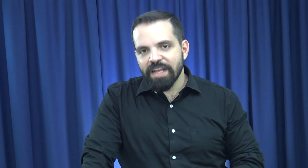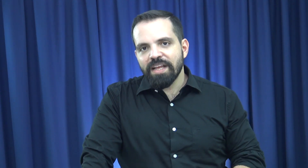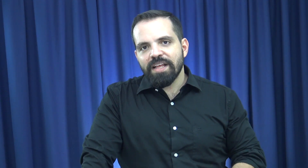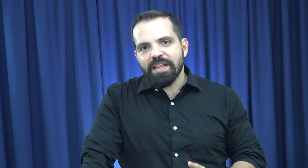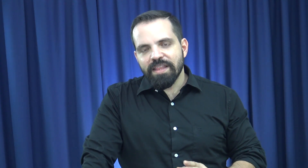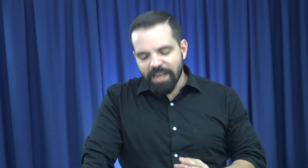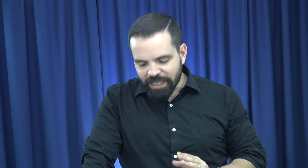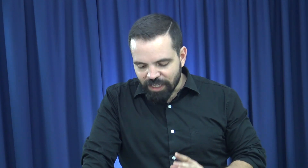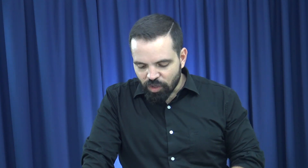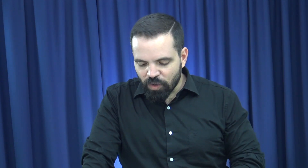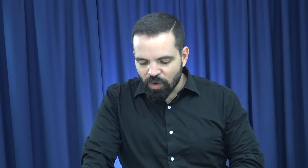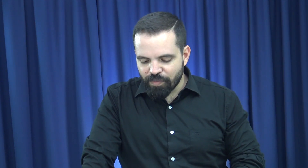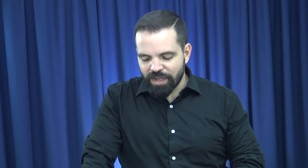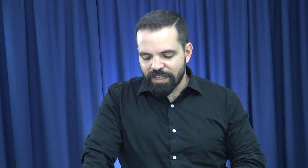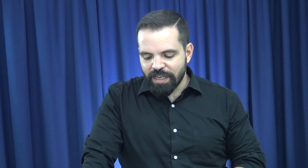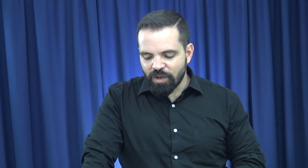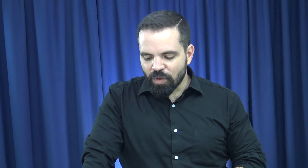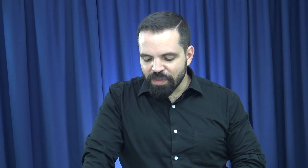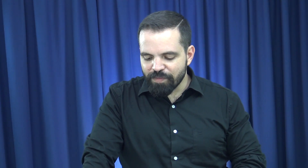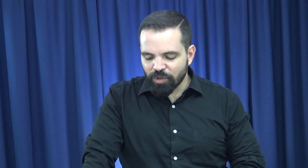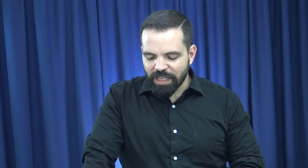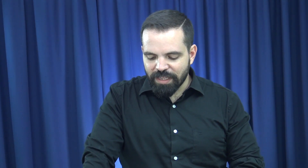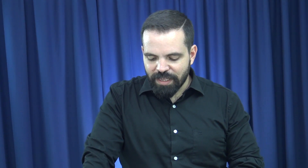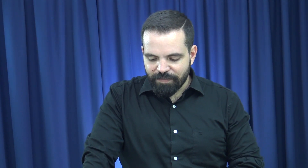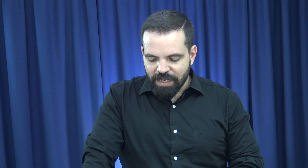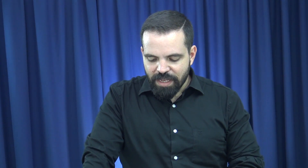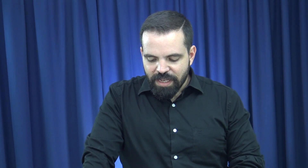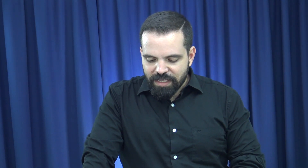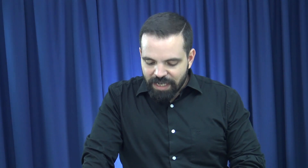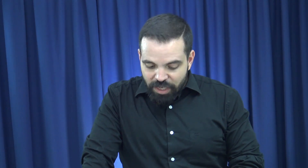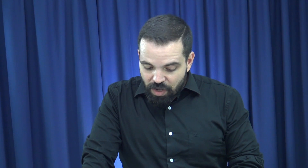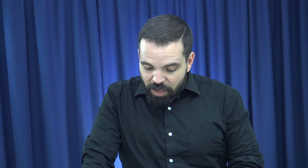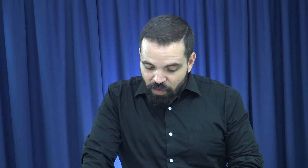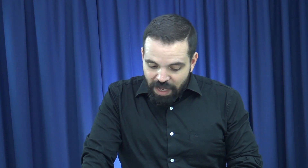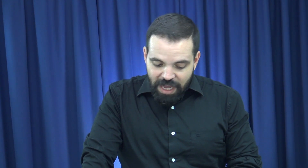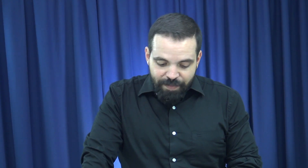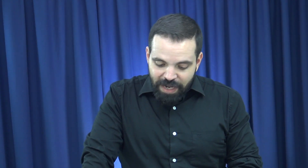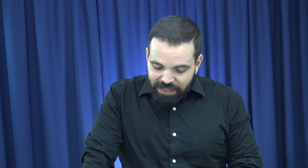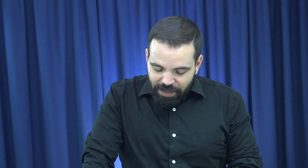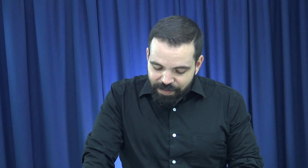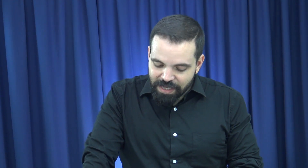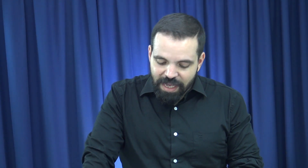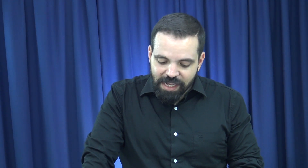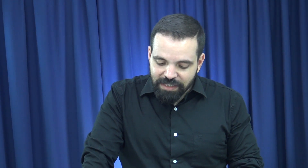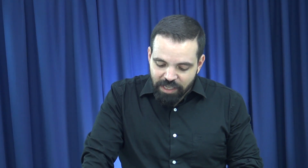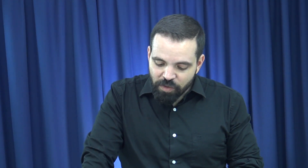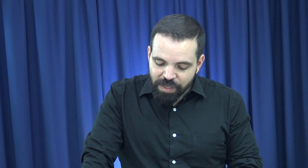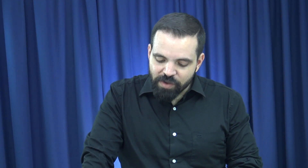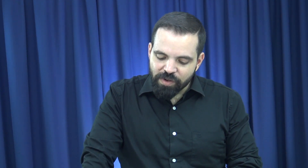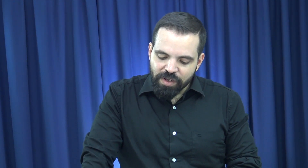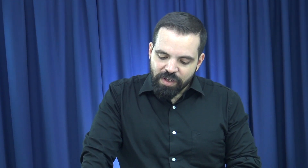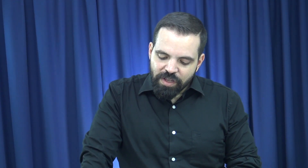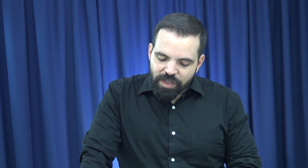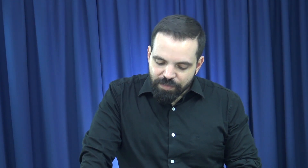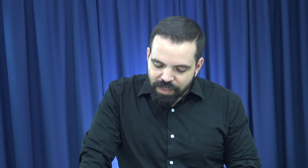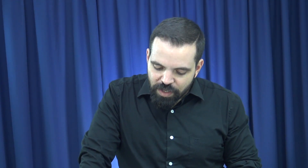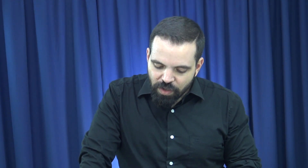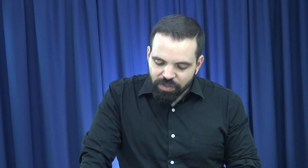del que todo lo puede, del Omnipotente. Diré yo a Jehová, esperanza mía y castillo mío, mi Dios